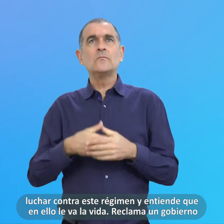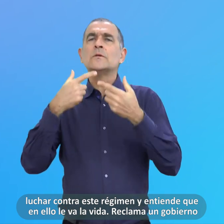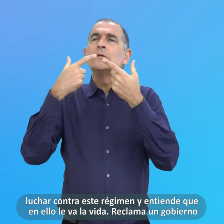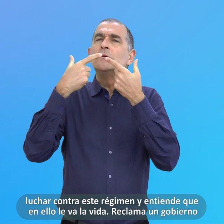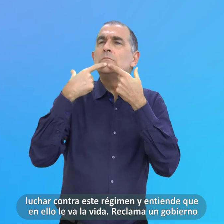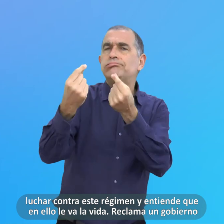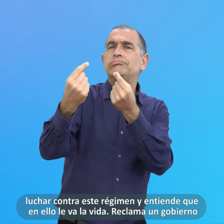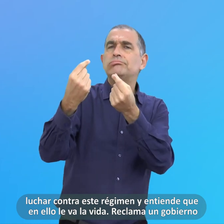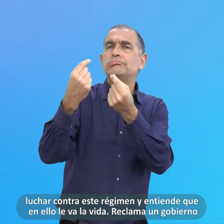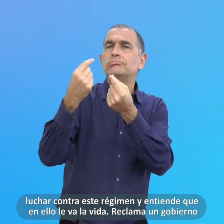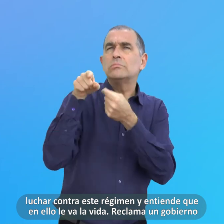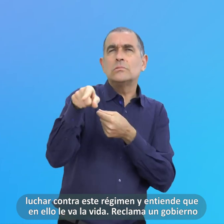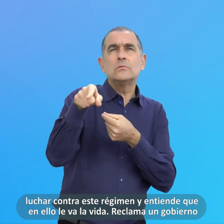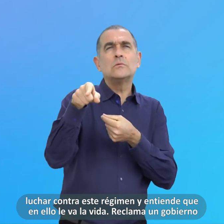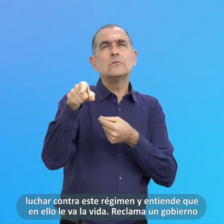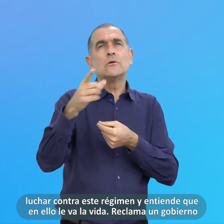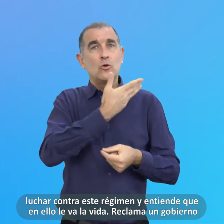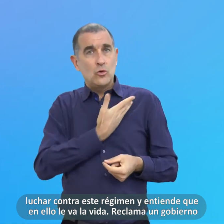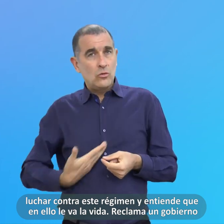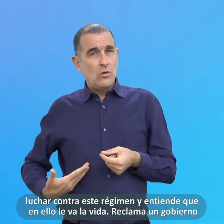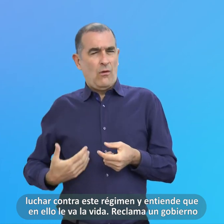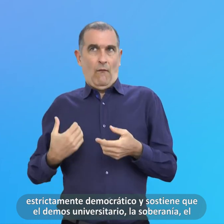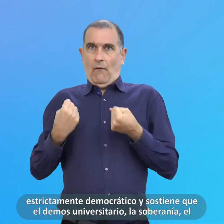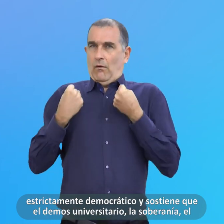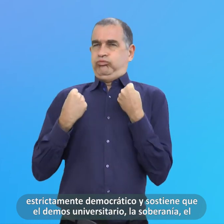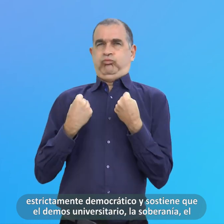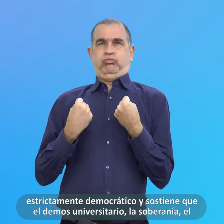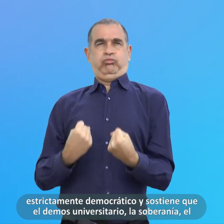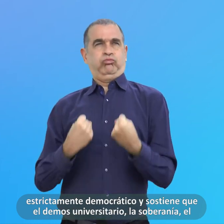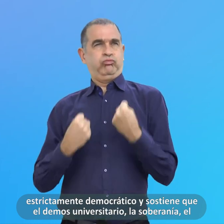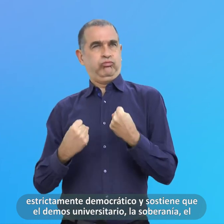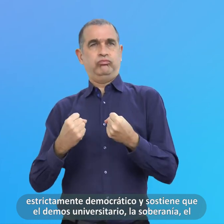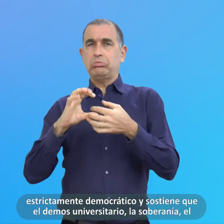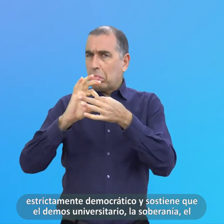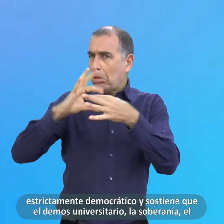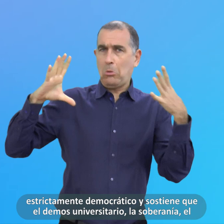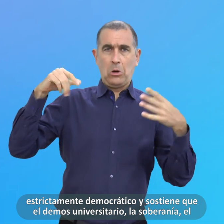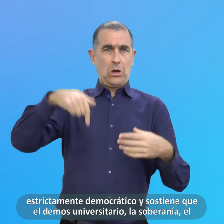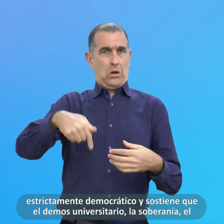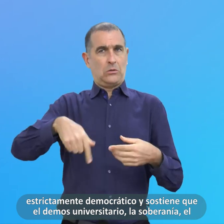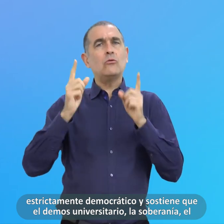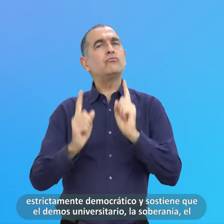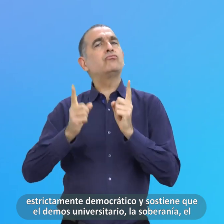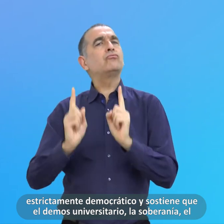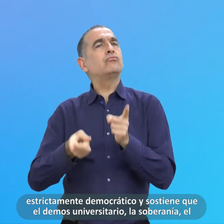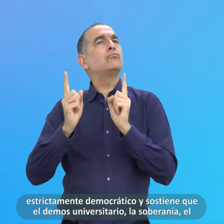Reclama un gobierno Estrictamente democrático Y sostiene Que